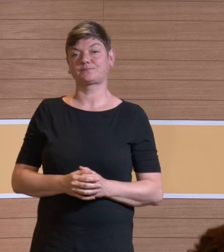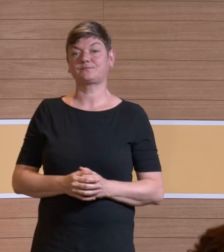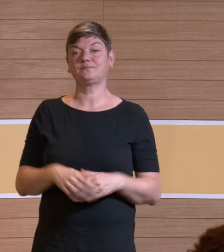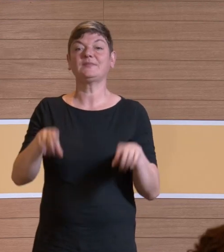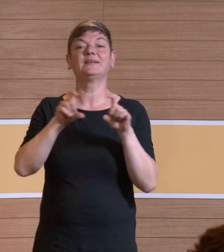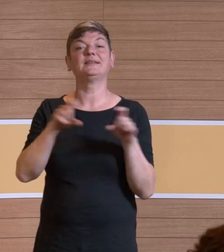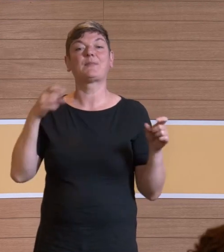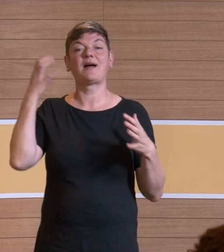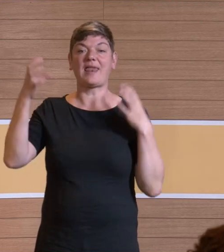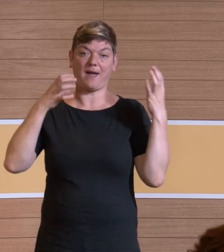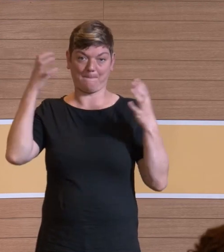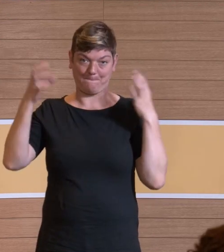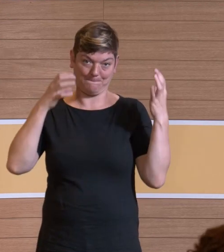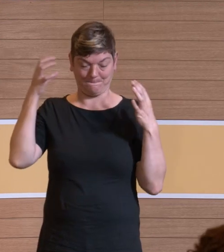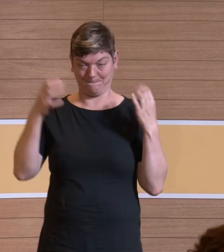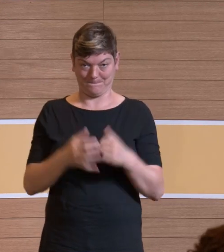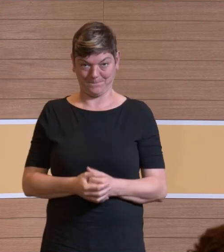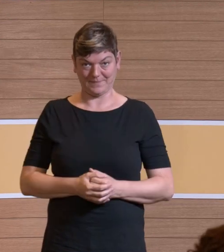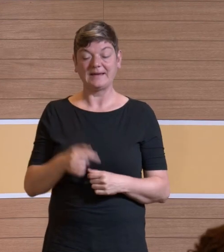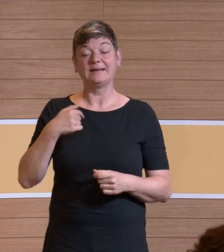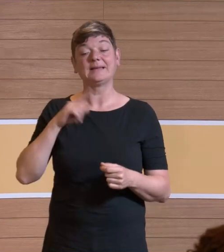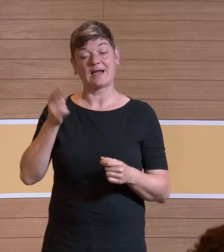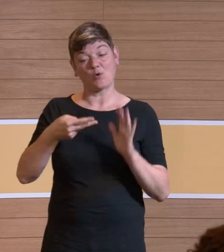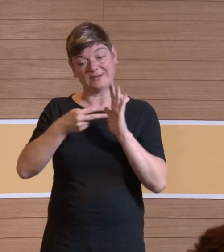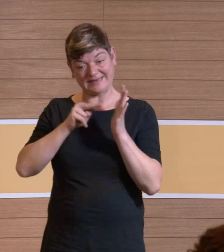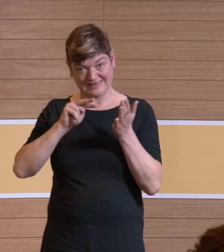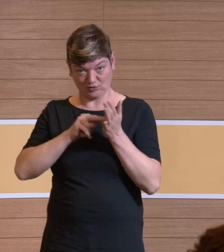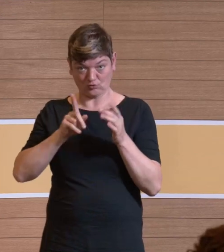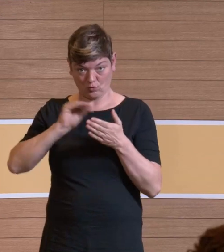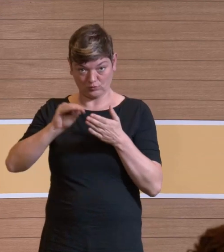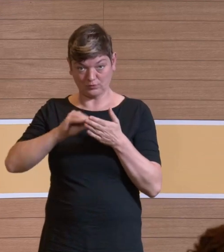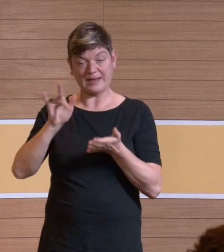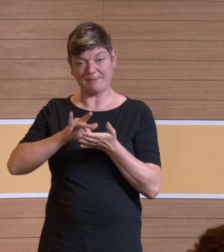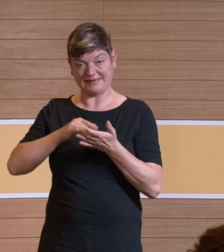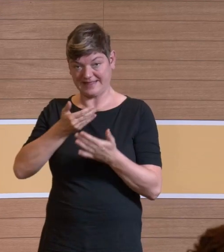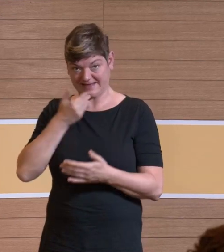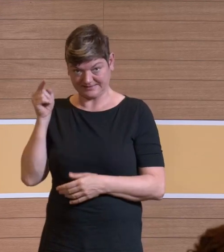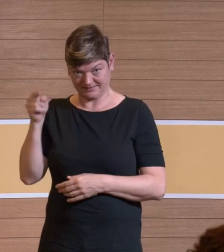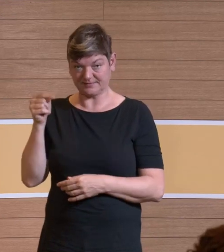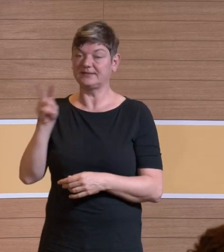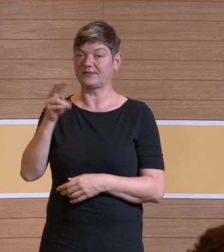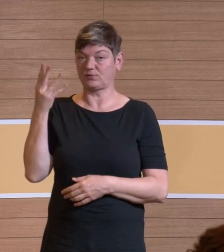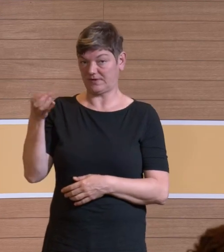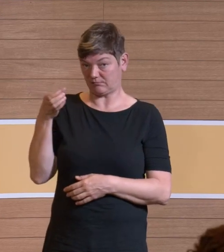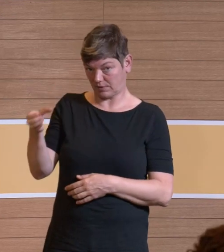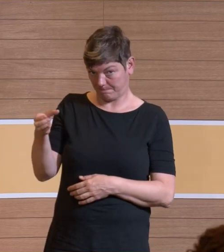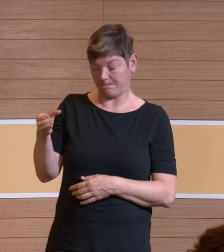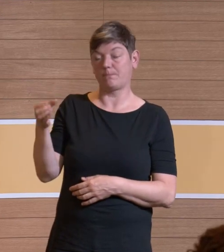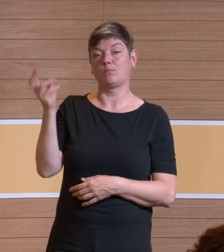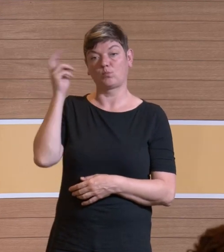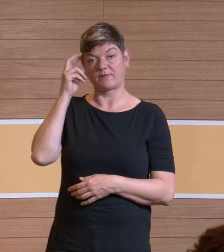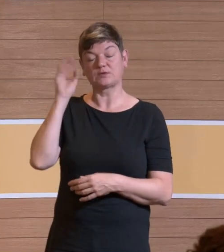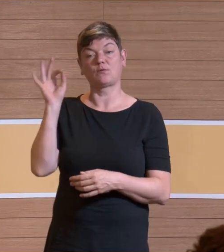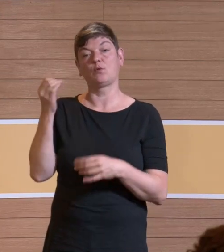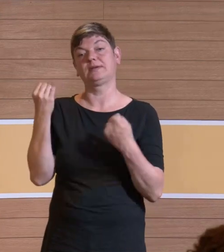was zum Thema Lärm. Ich bin ebenfalls von der Technischen Hochschule Mittelhessen, bin da auch seit 2004 Professor